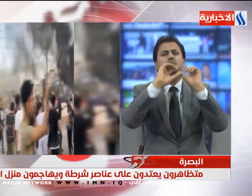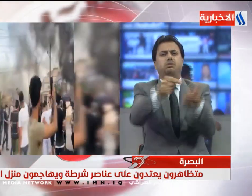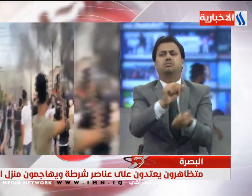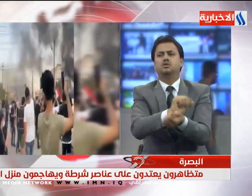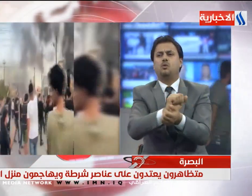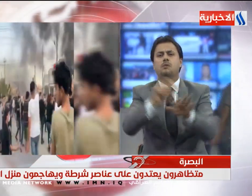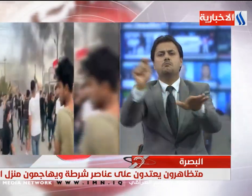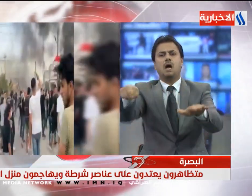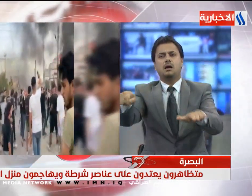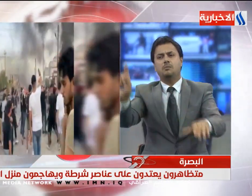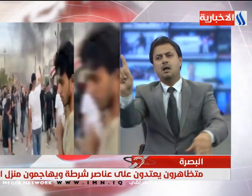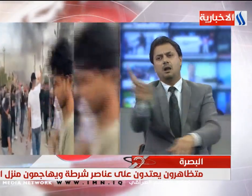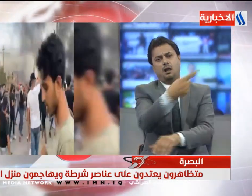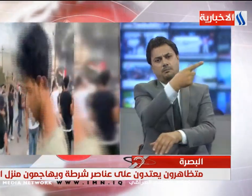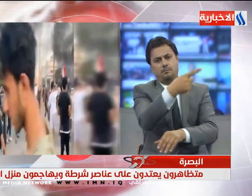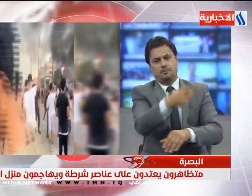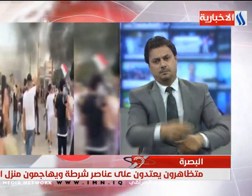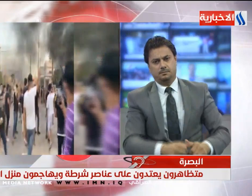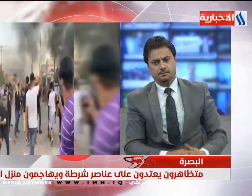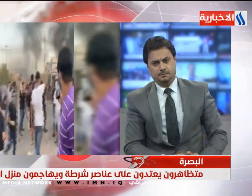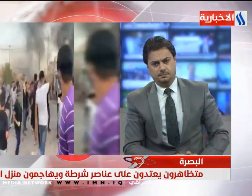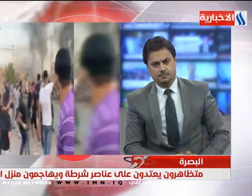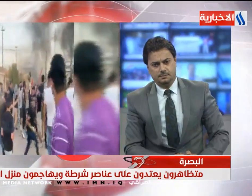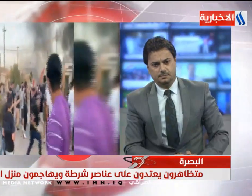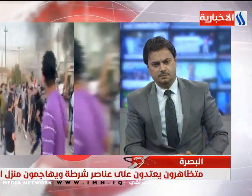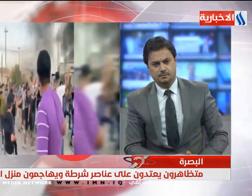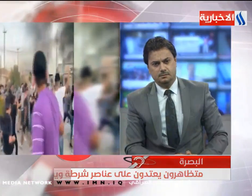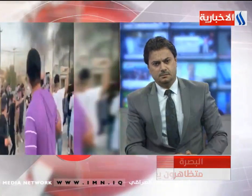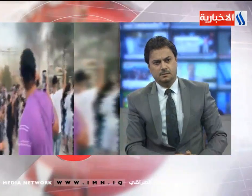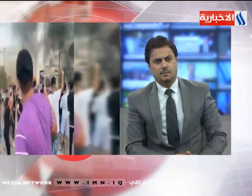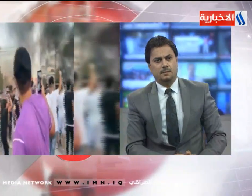أو الممتلكات العامة أو الخاصة